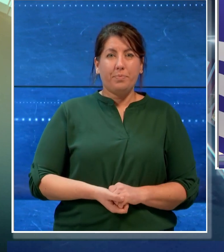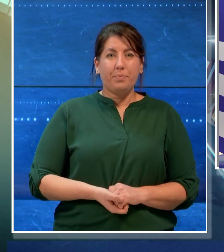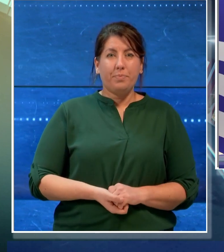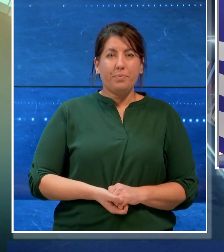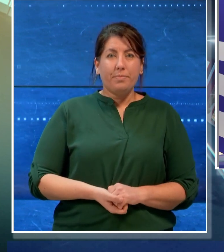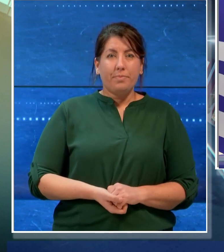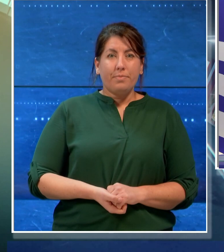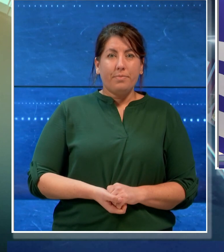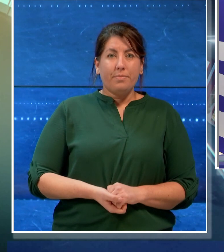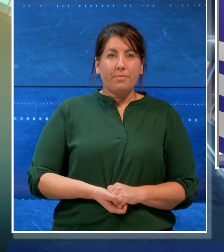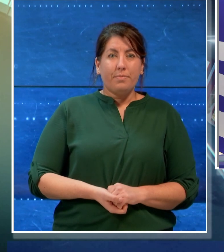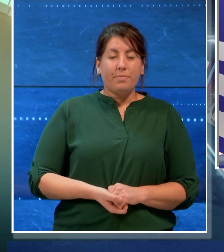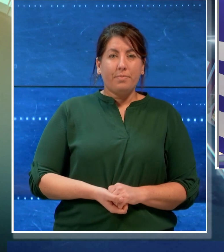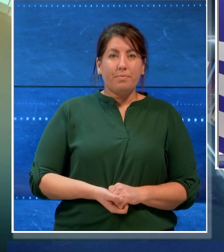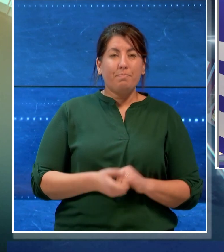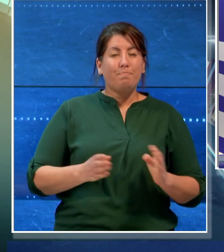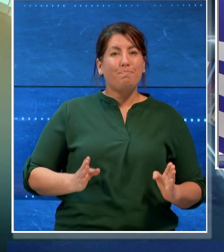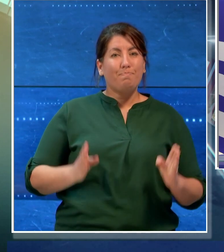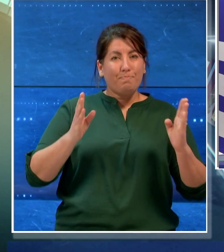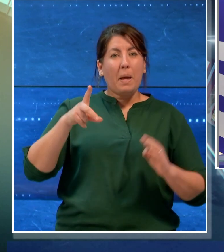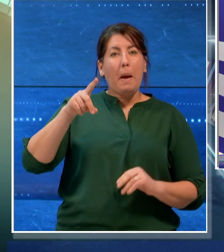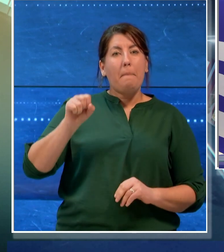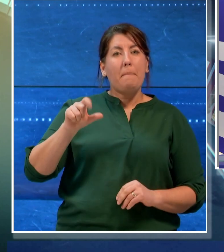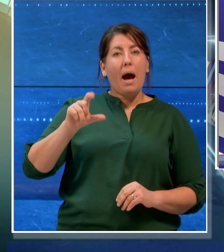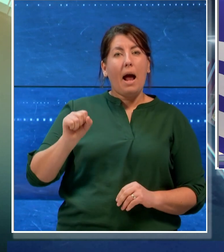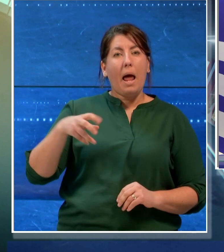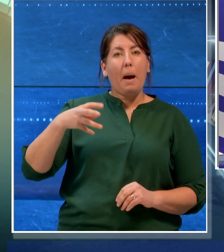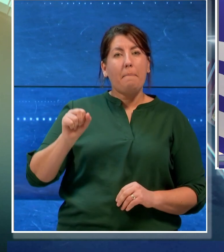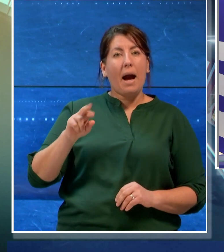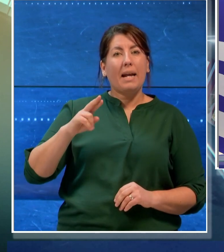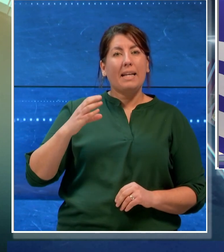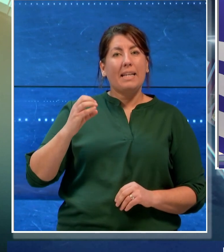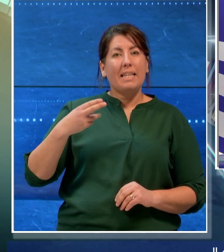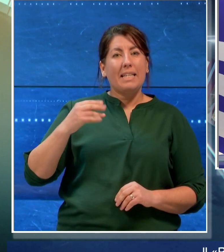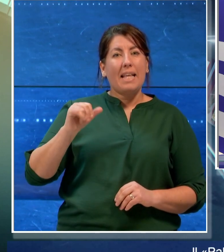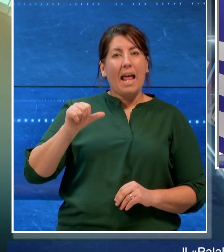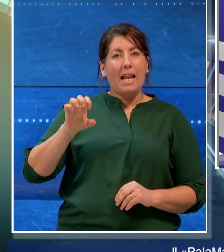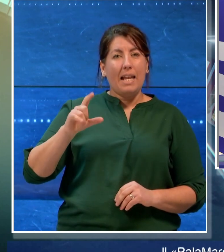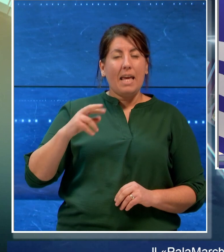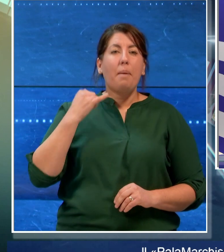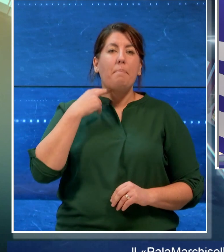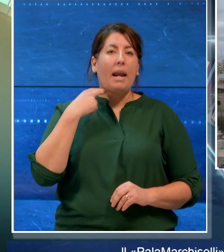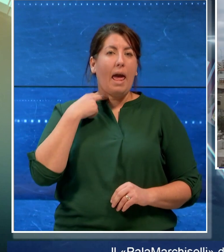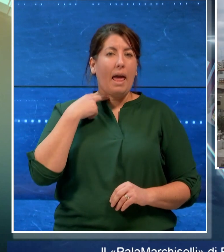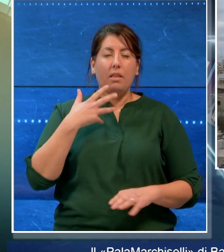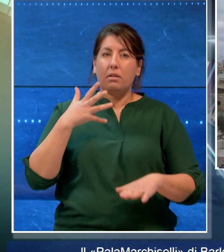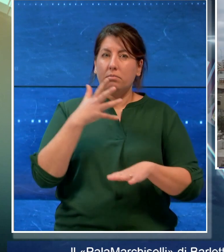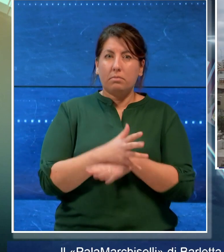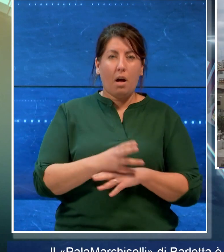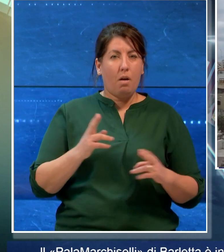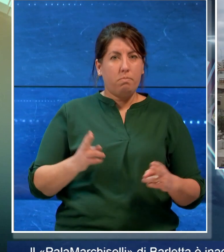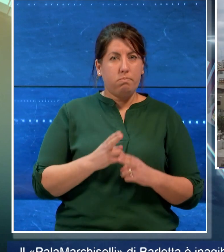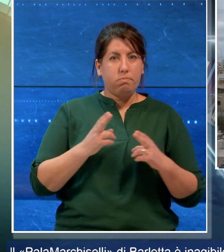Il pala Marchiselli di Barletta è inagibile e resta